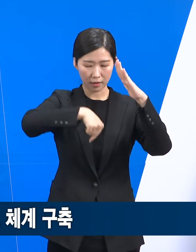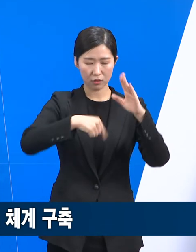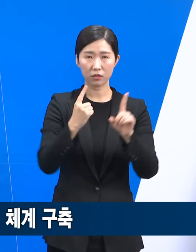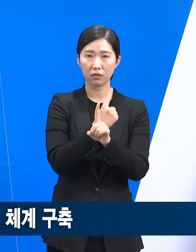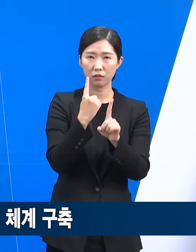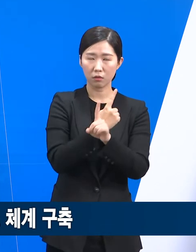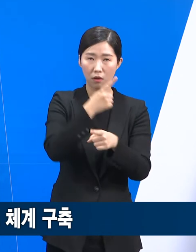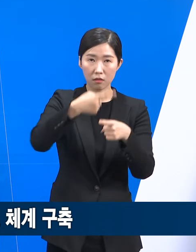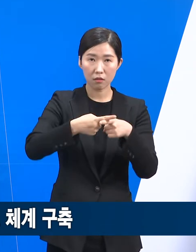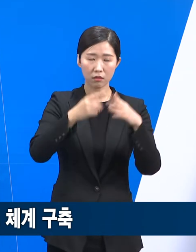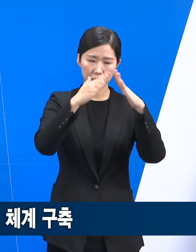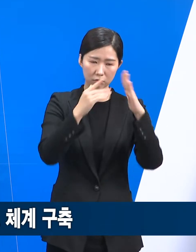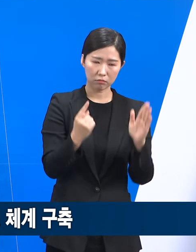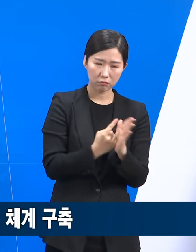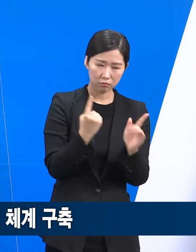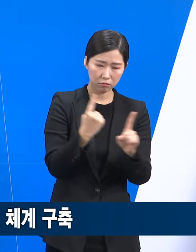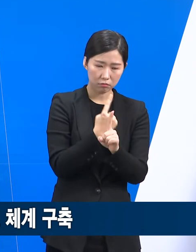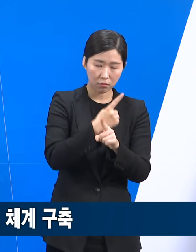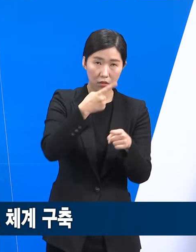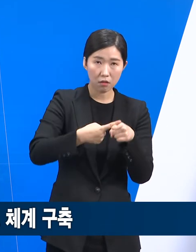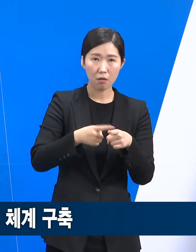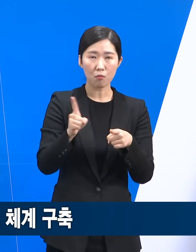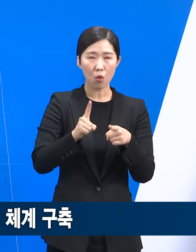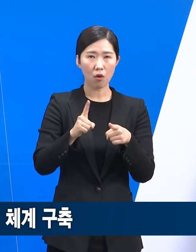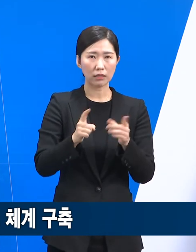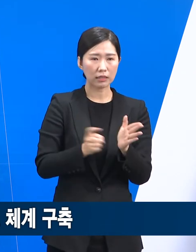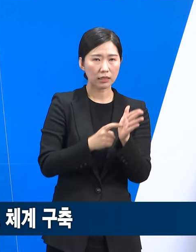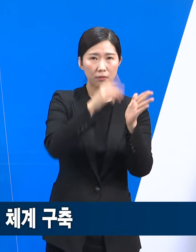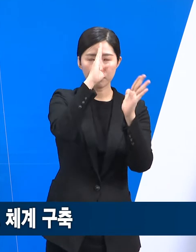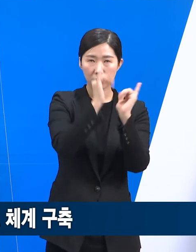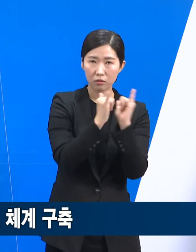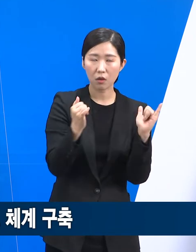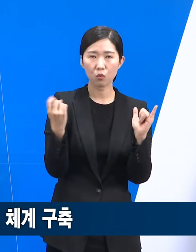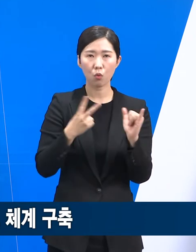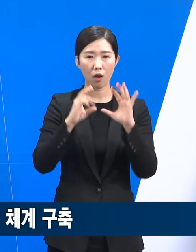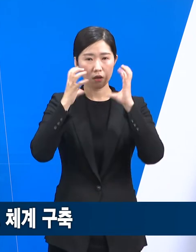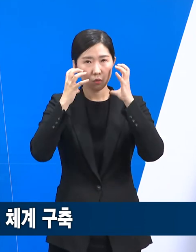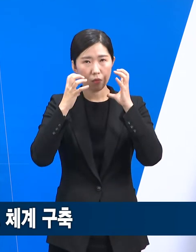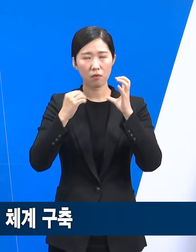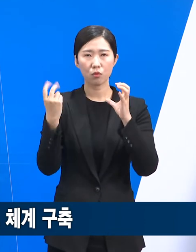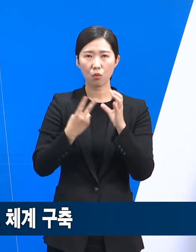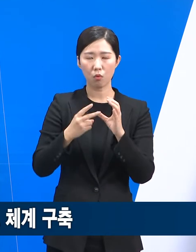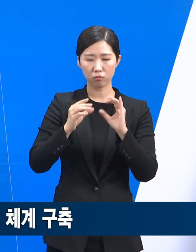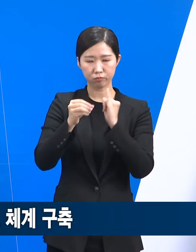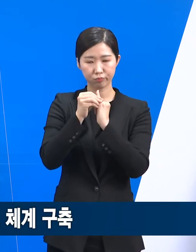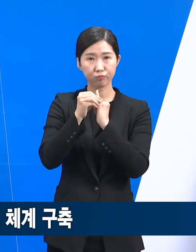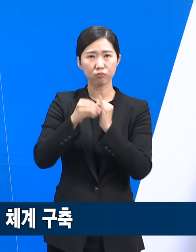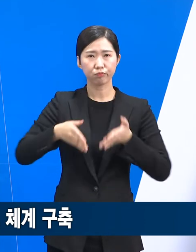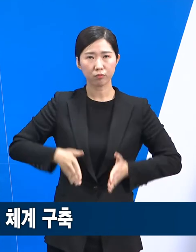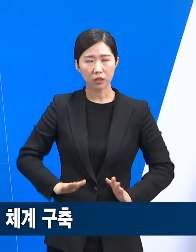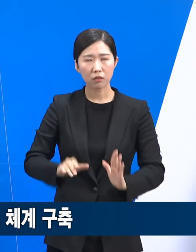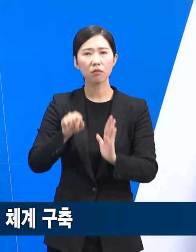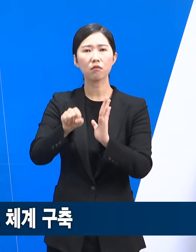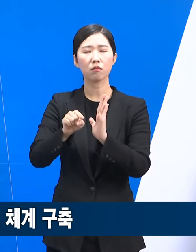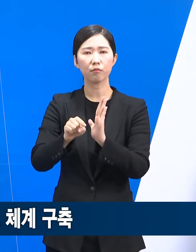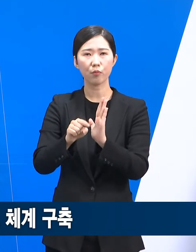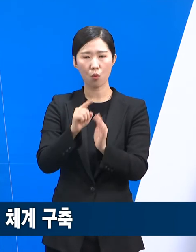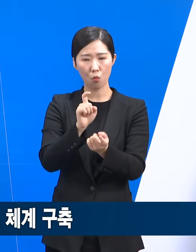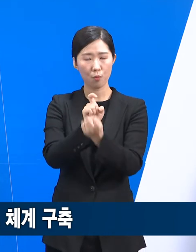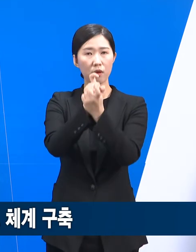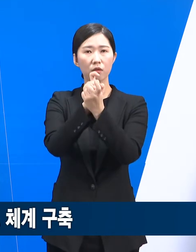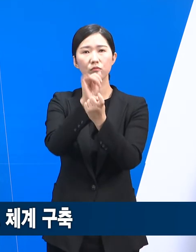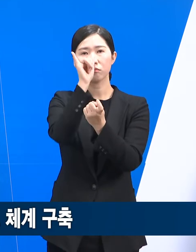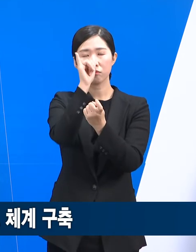중 언급환자, 분만, 소아 등 특수환자 수요도 늘고 있습니다. 경기도는 언급환자 발생에 유기적으로